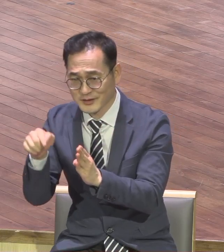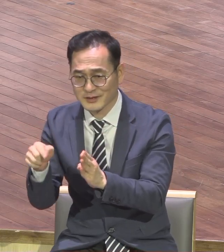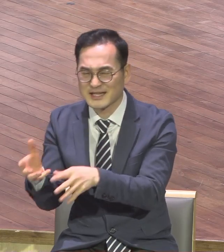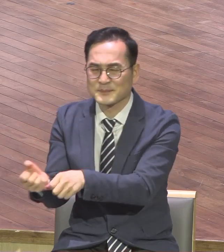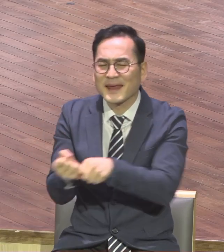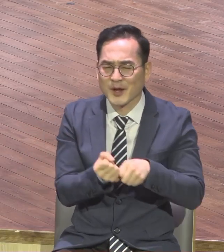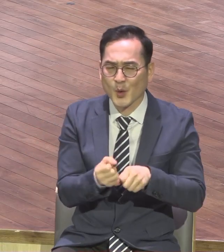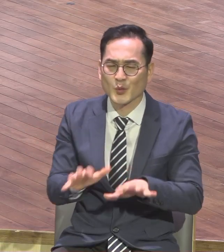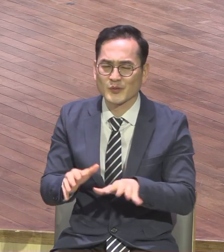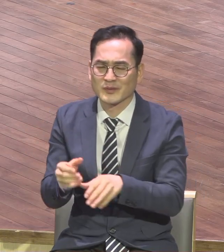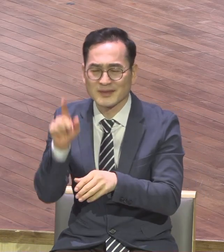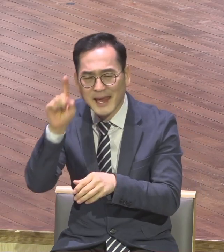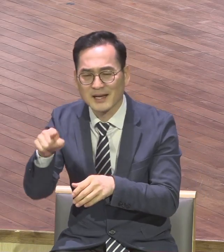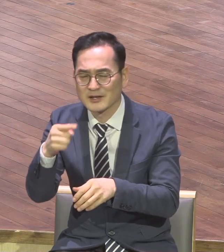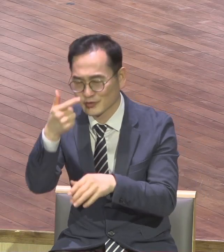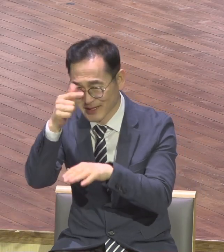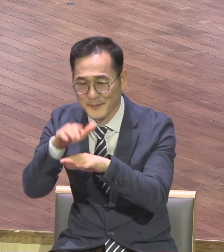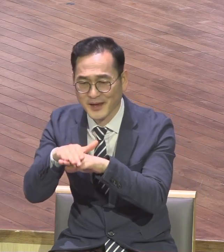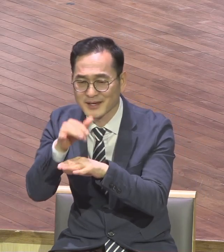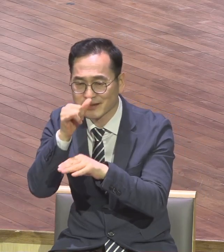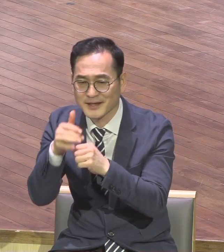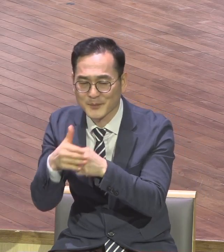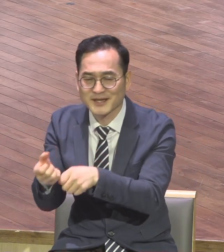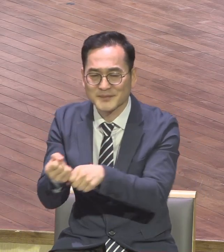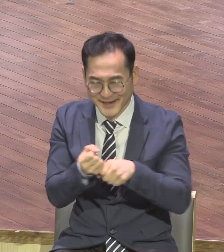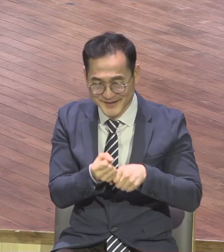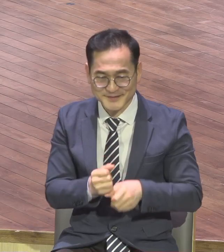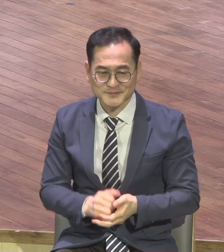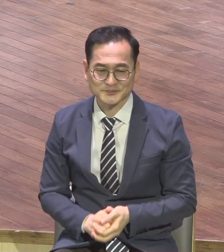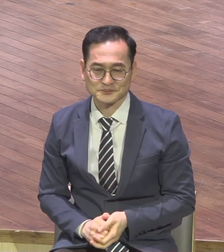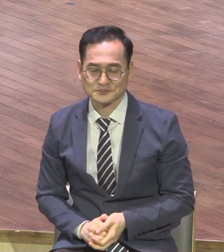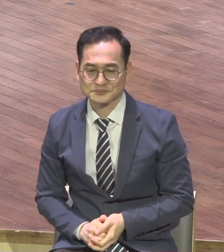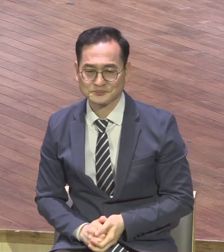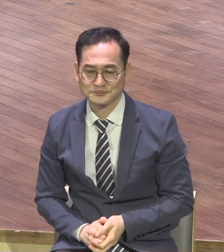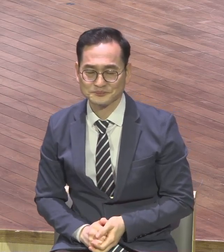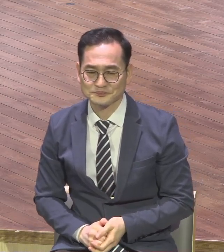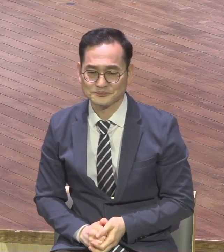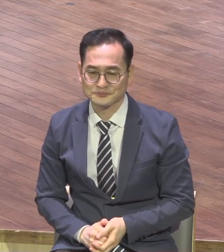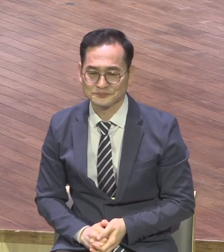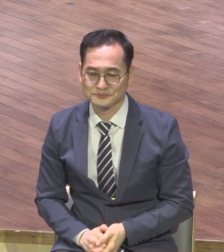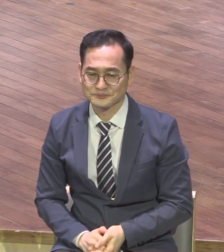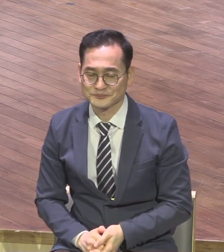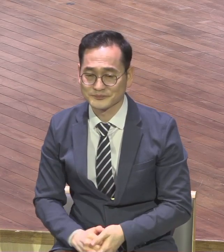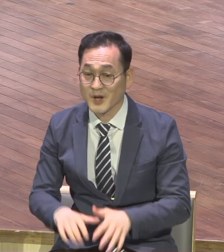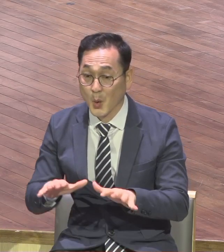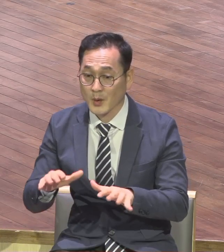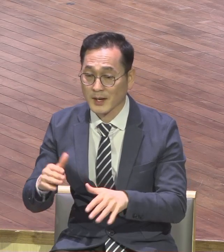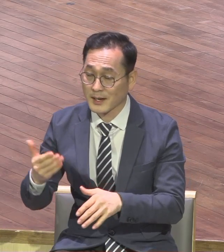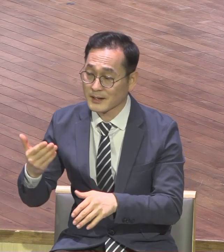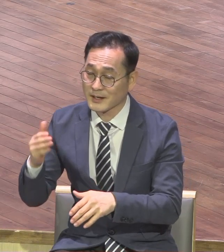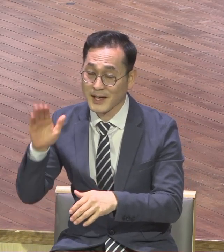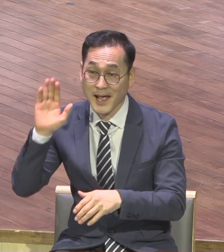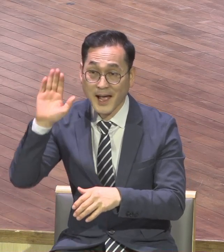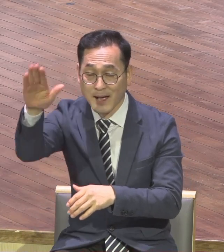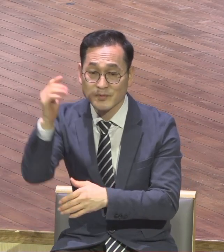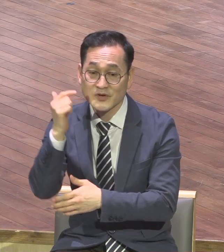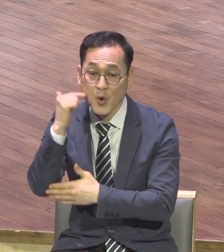2022년에 우리에게 하나님께서 나중 영광이 이전 영광보다 크리라라는